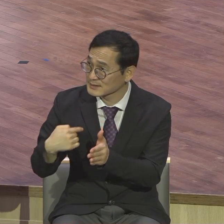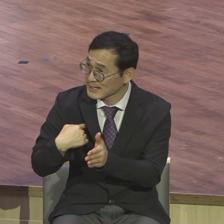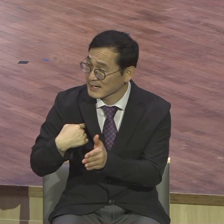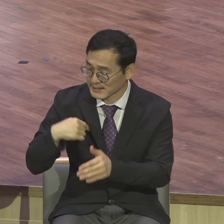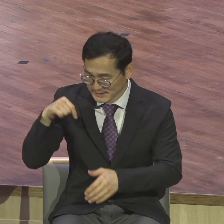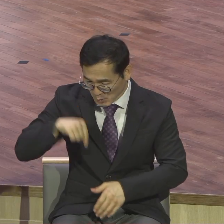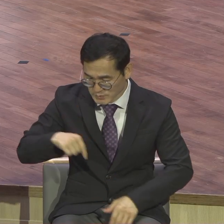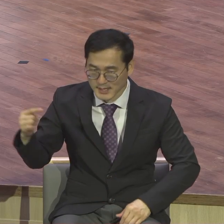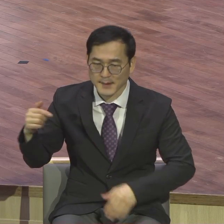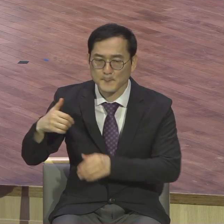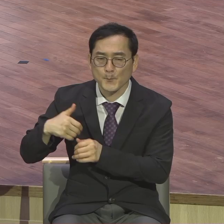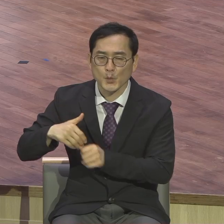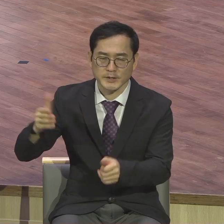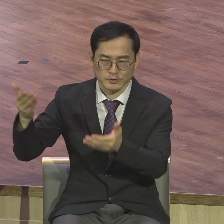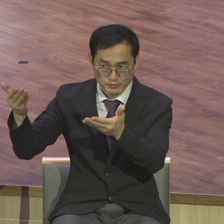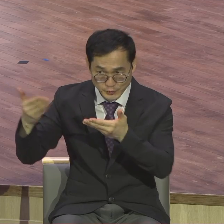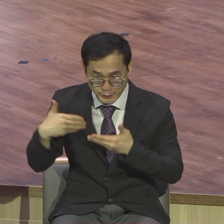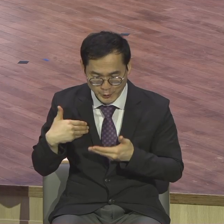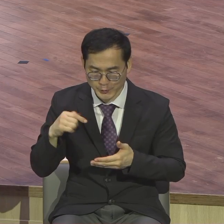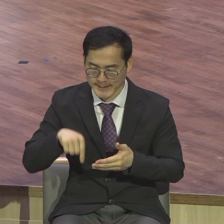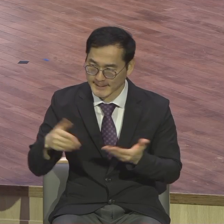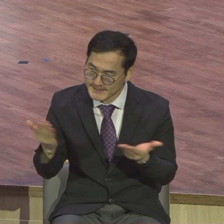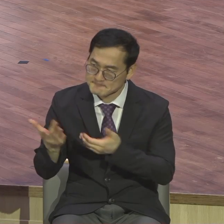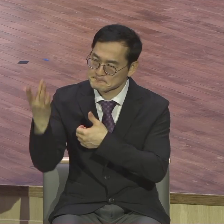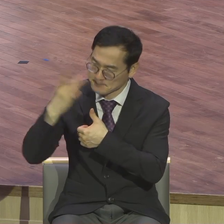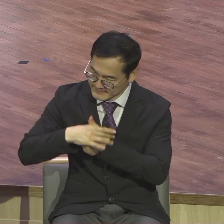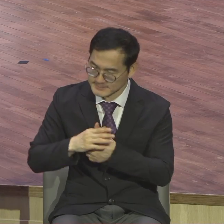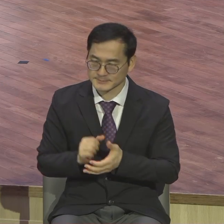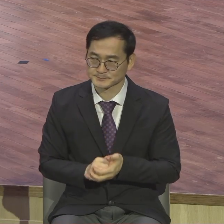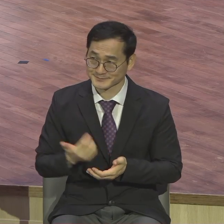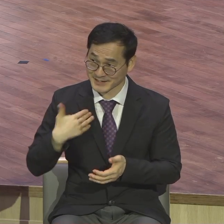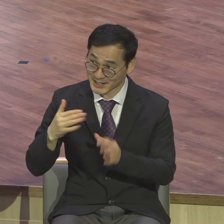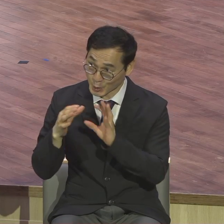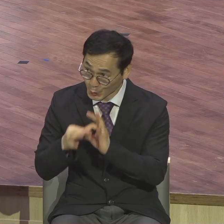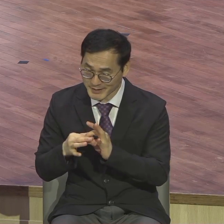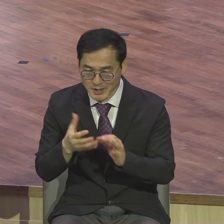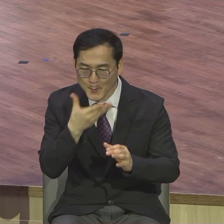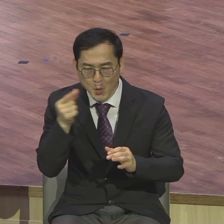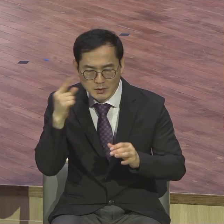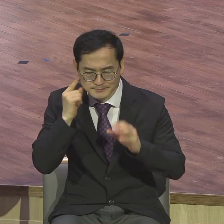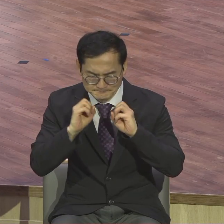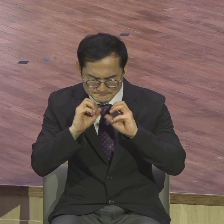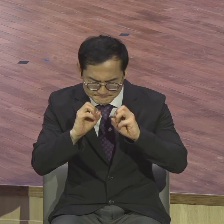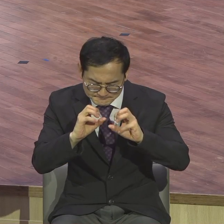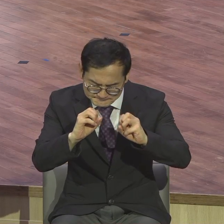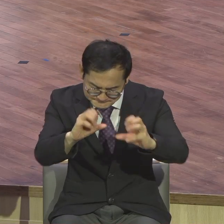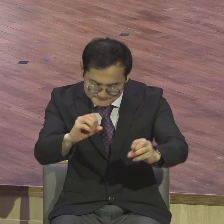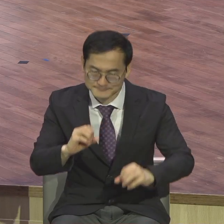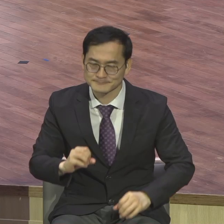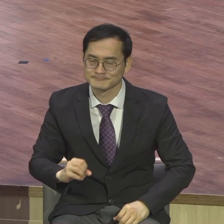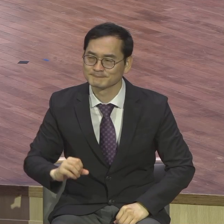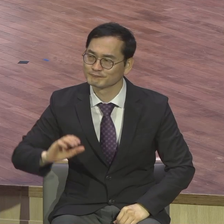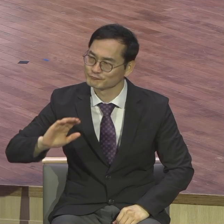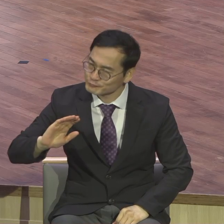주셨다 반드시 나를 사용하시는 이 사명 소명 의식을 가지시고